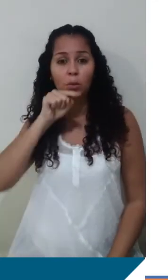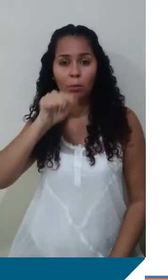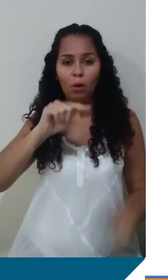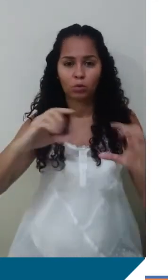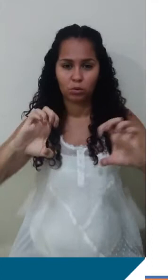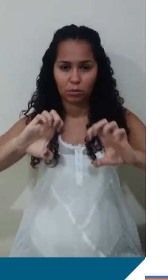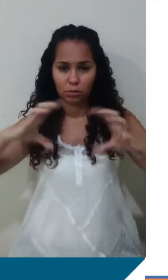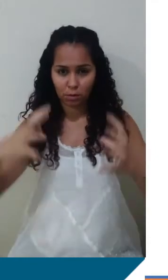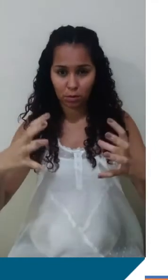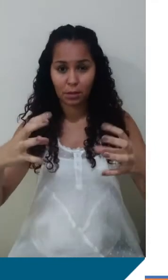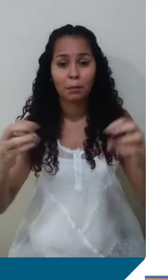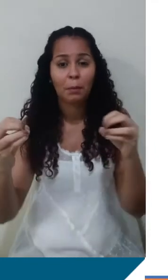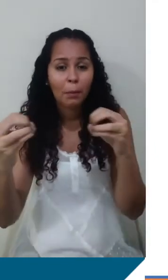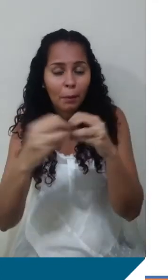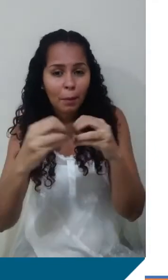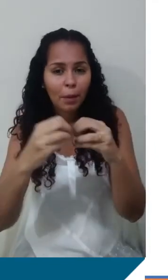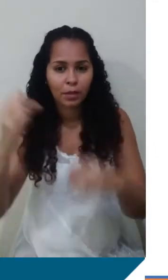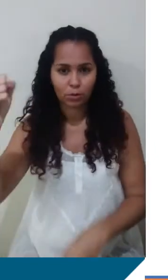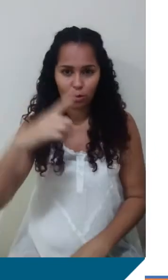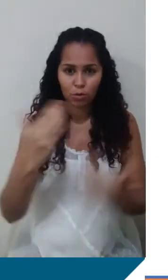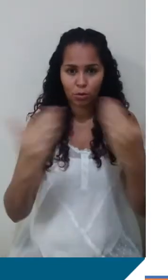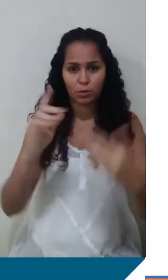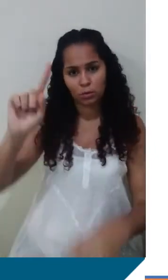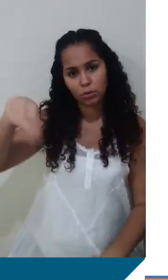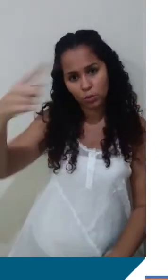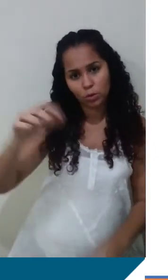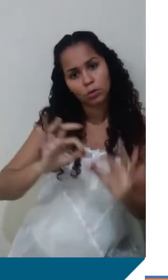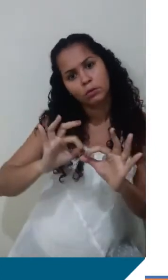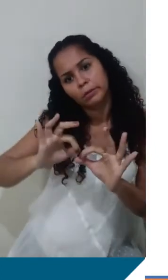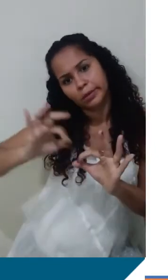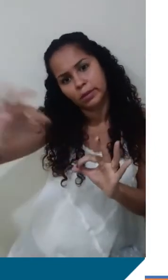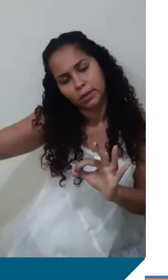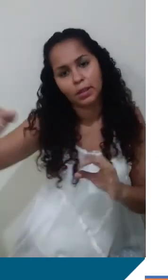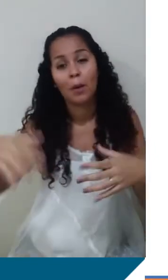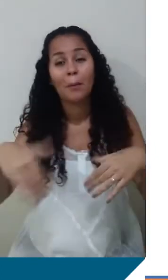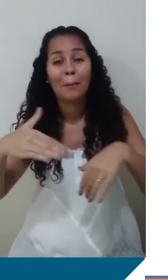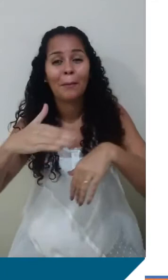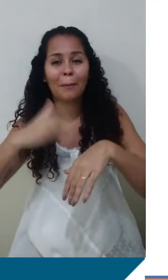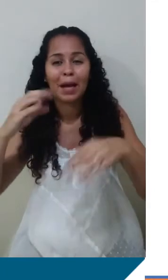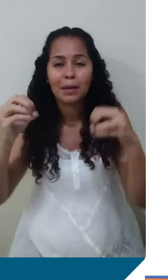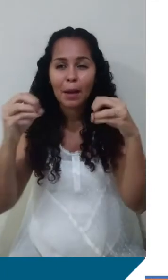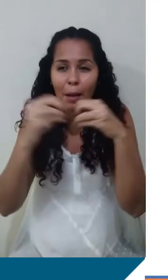do que todos os outros. E um ponto que é mais distante. O ponto mais próximo é o periélio. O ponto mais distante é o afélio.